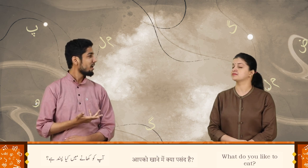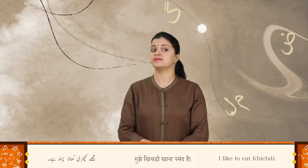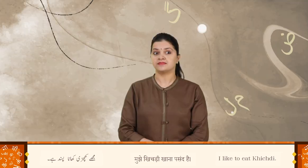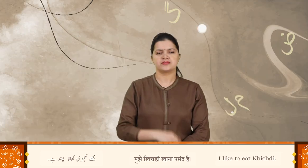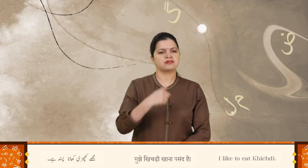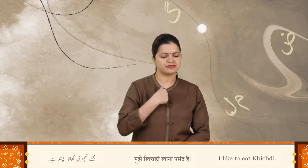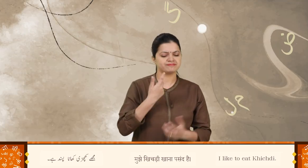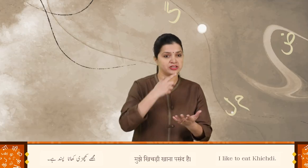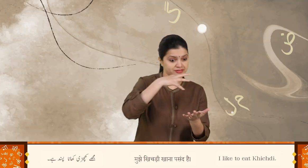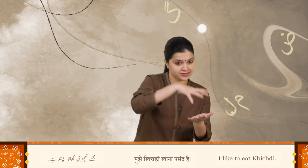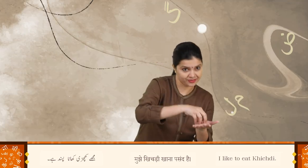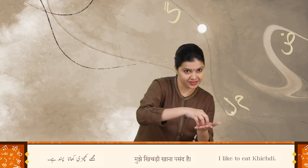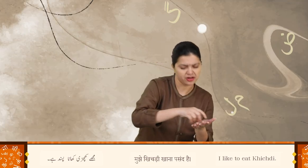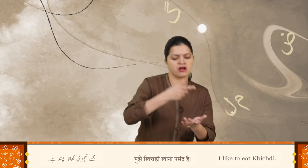مجھے کھچڑی کھانا پسند ہے